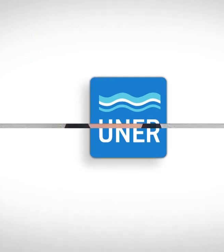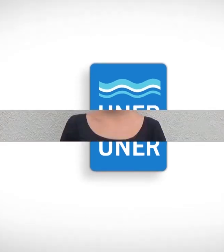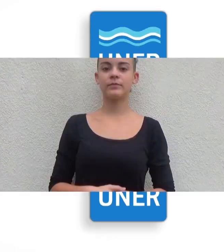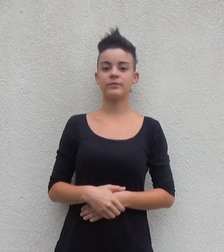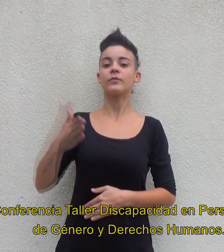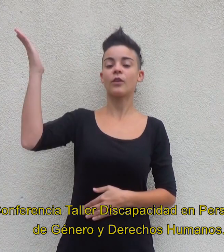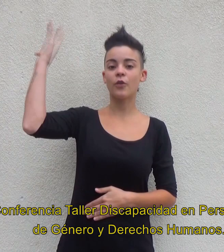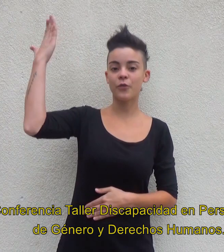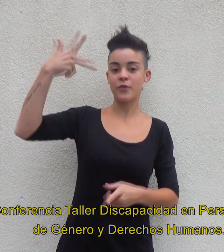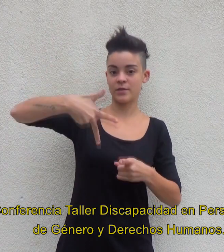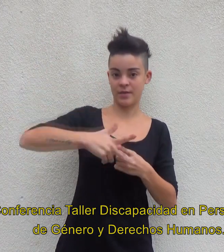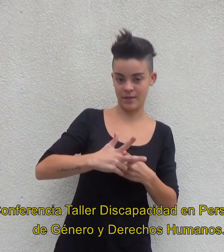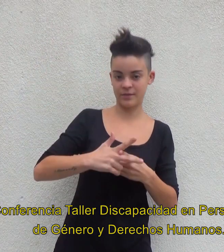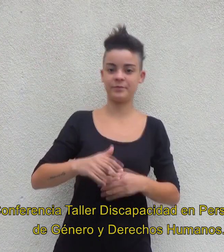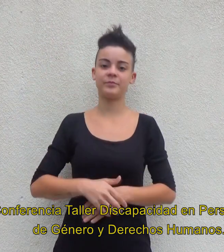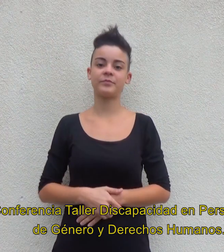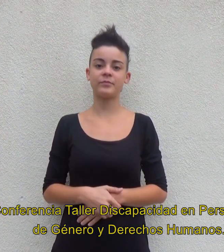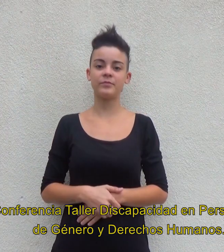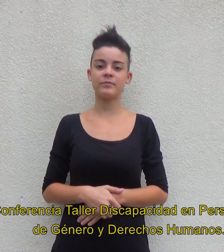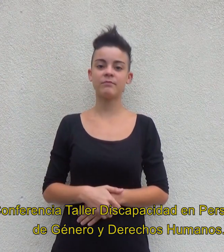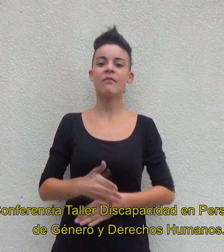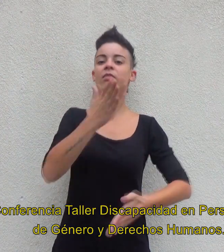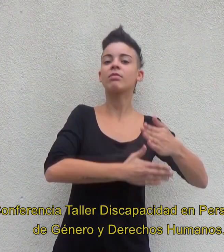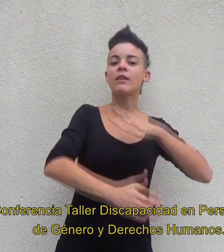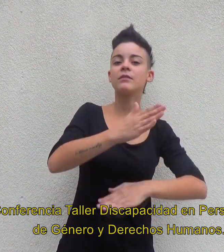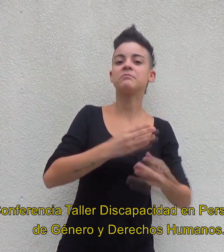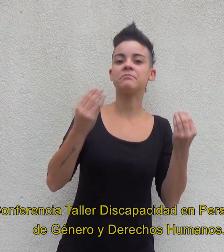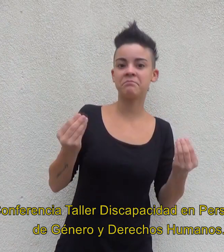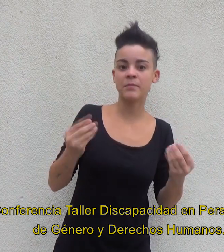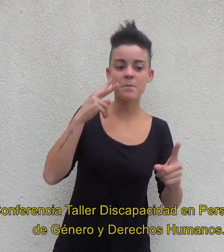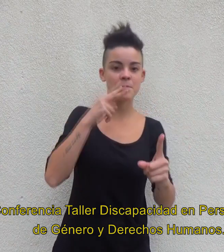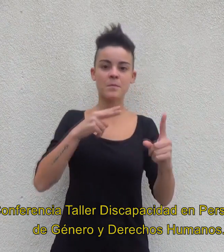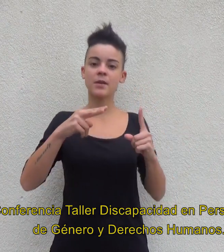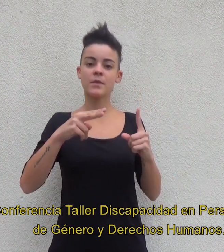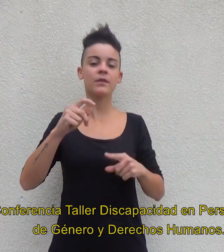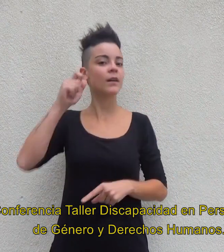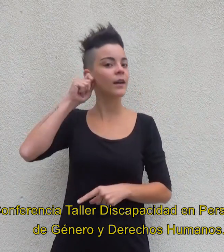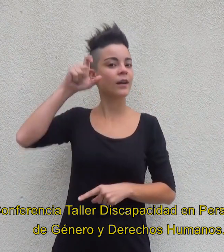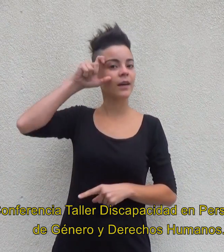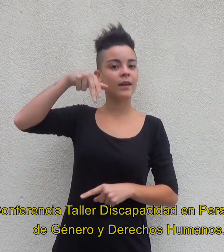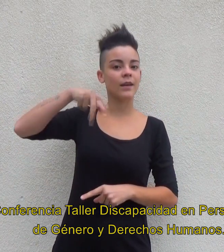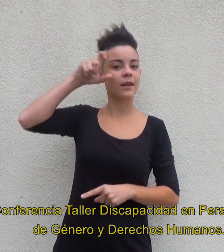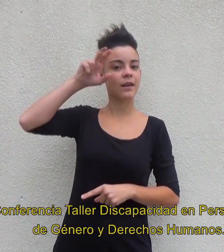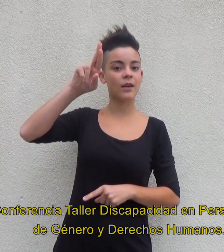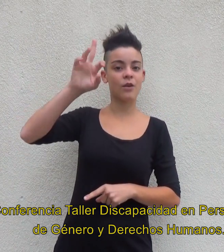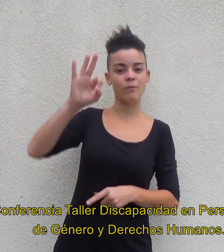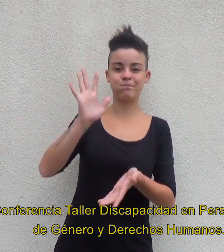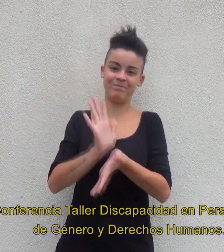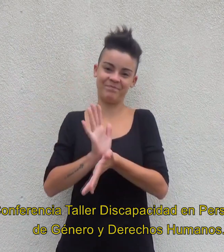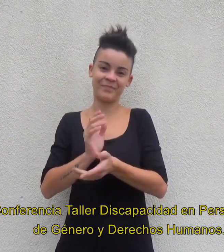Conferencia Taller Discapacidad en Perspectiva de Género y